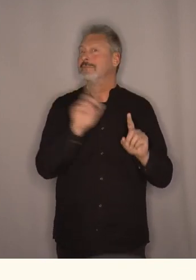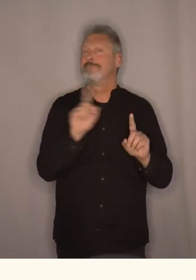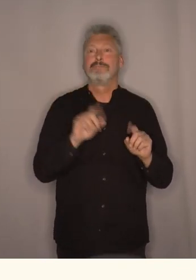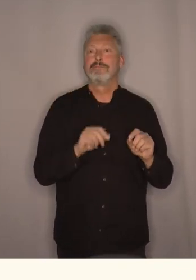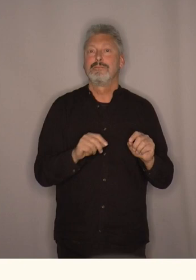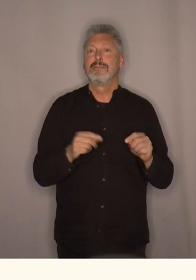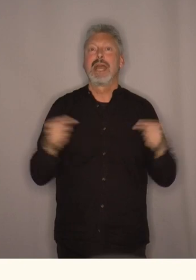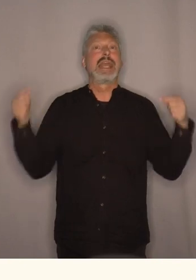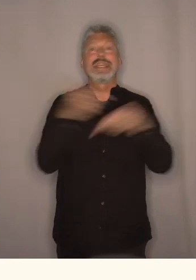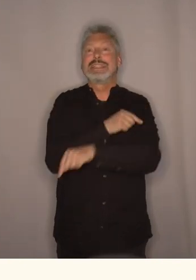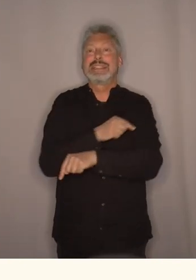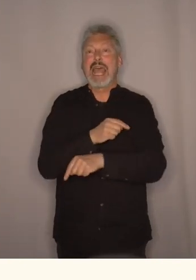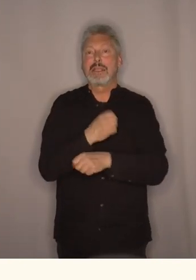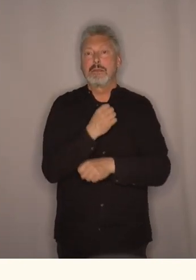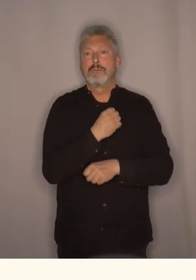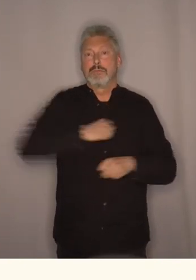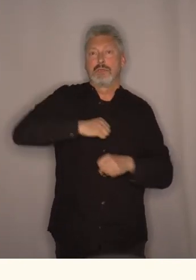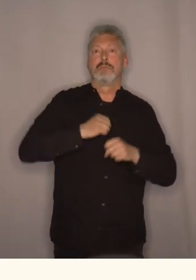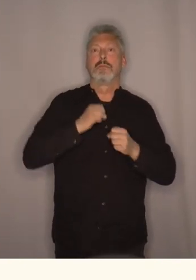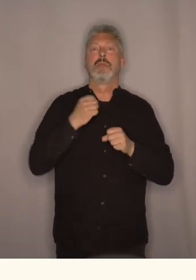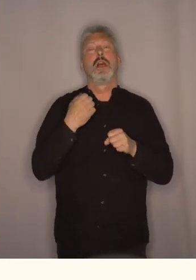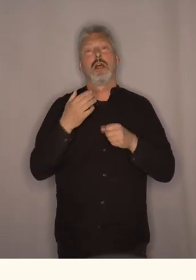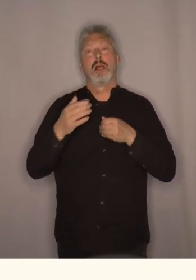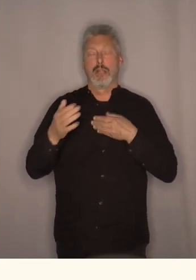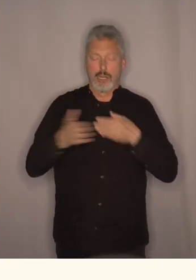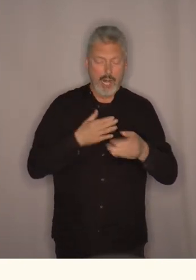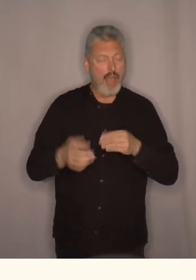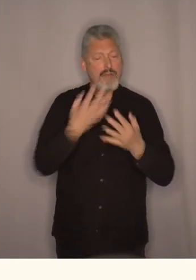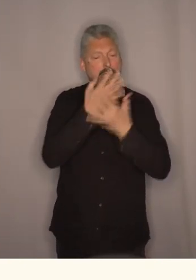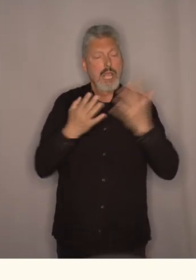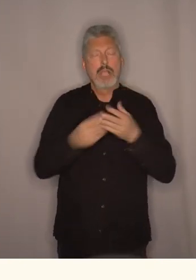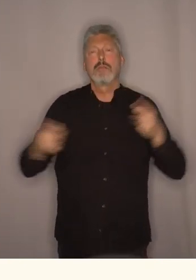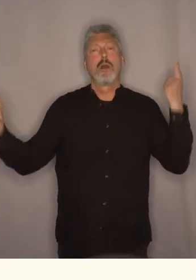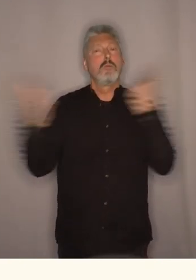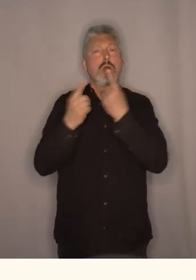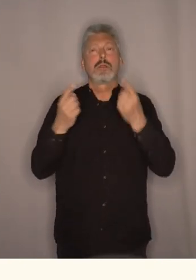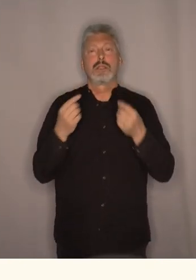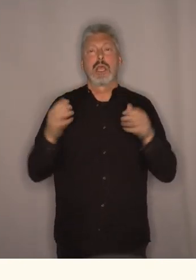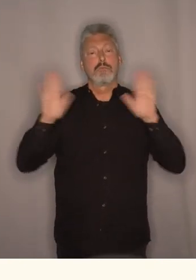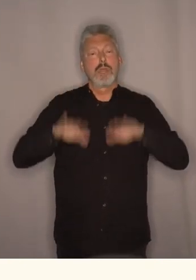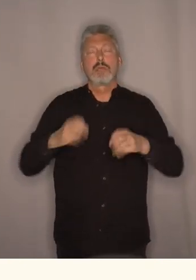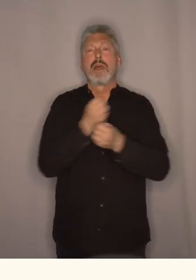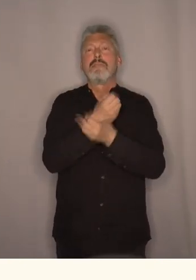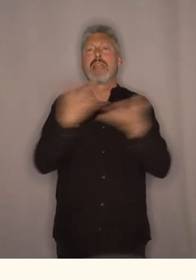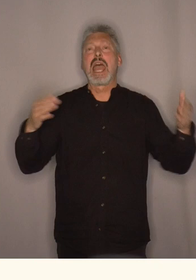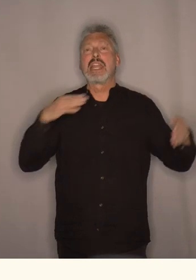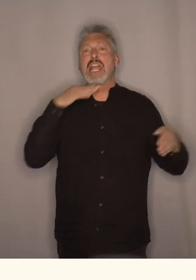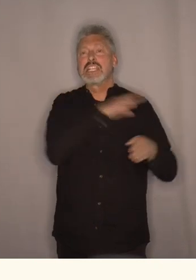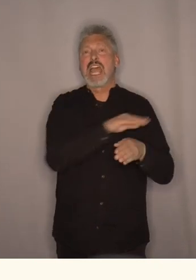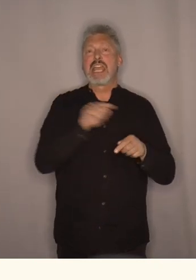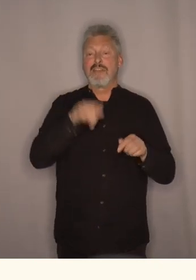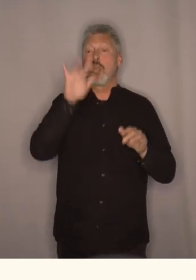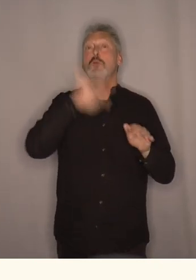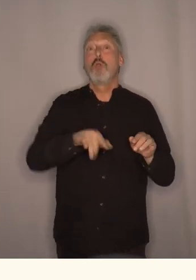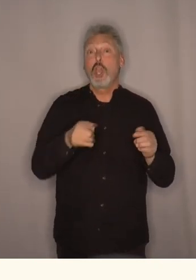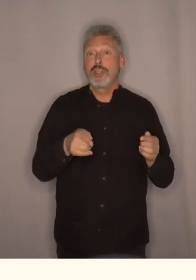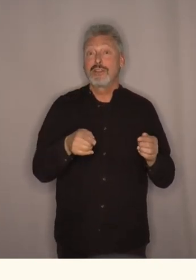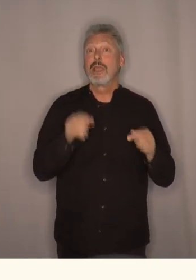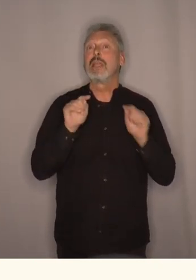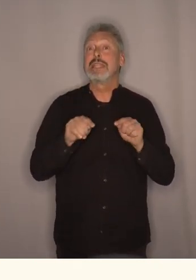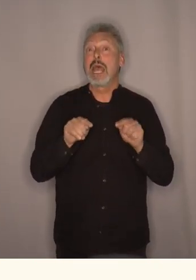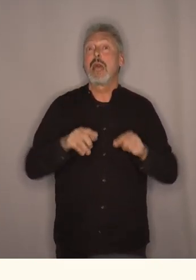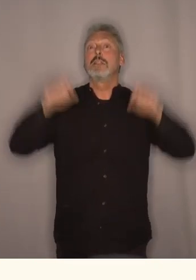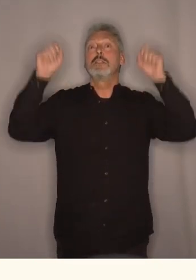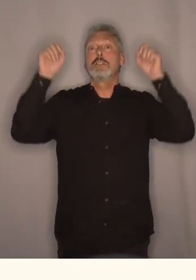henne lagde et nettverk og en møteplass sammen med flere skjeve i byen og dette er jo en